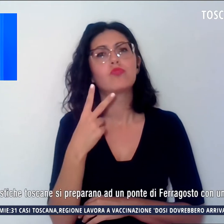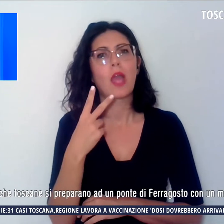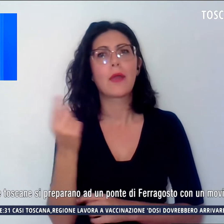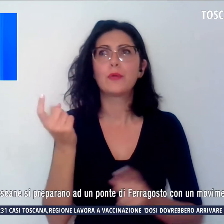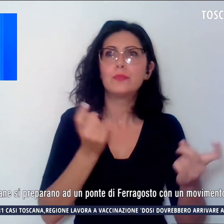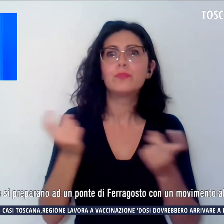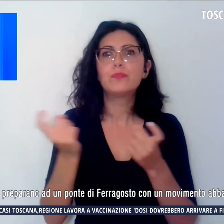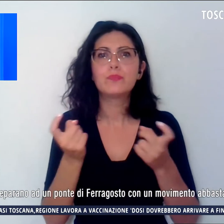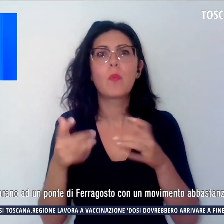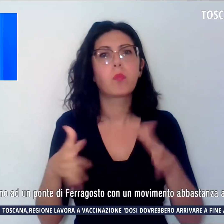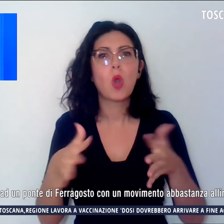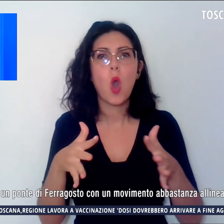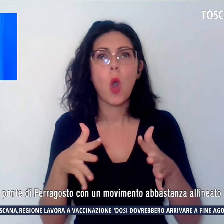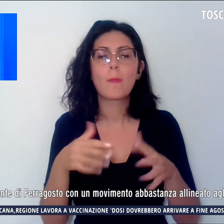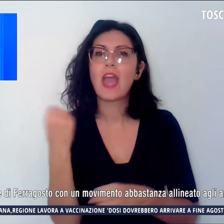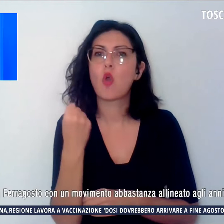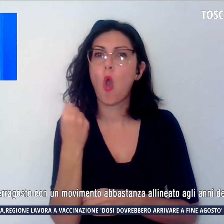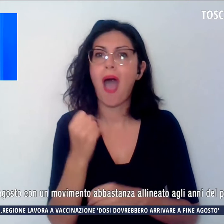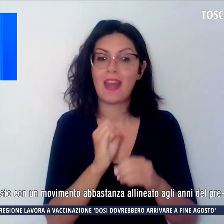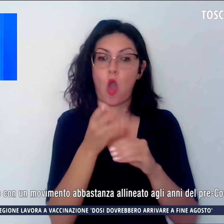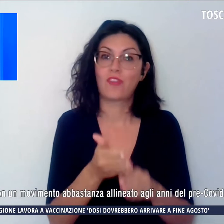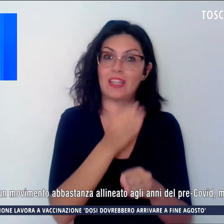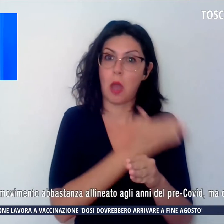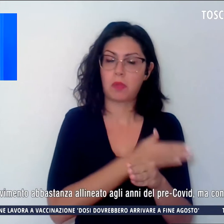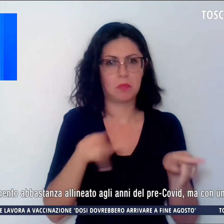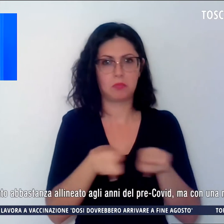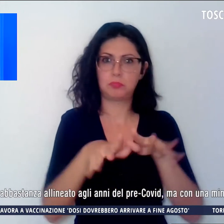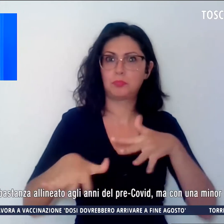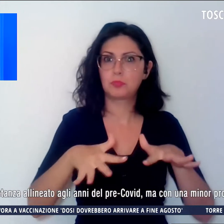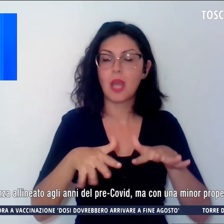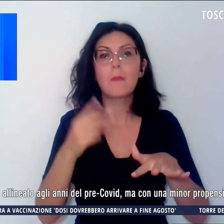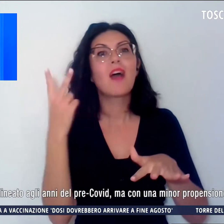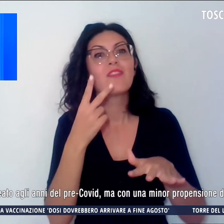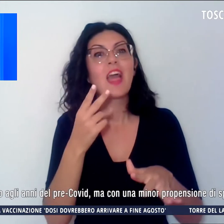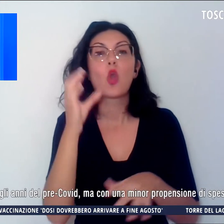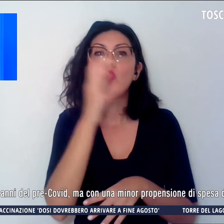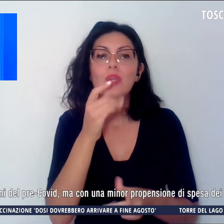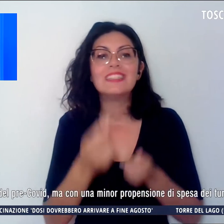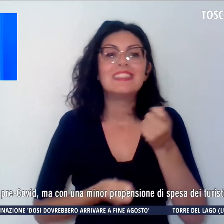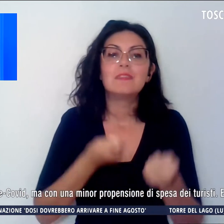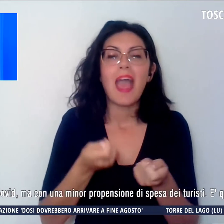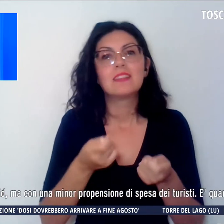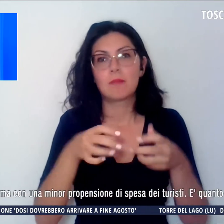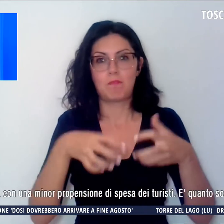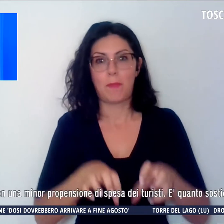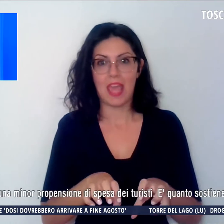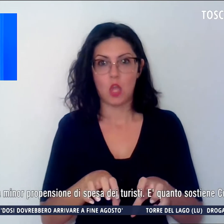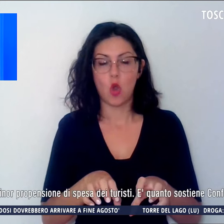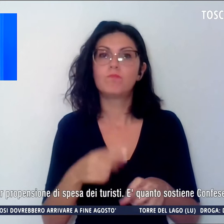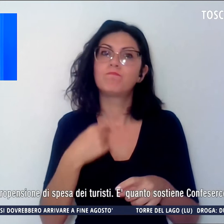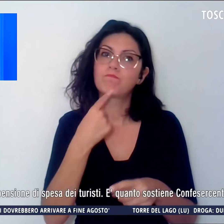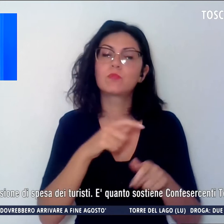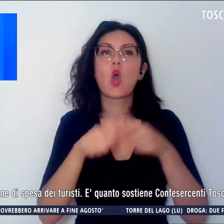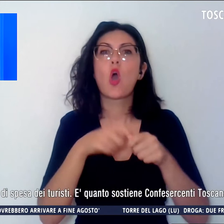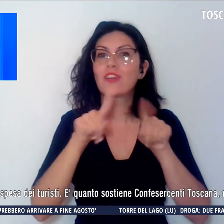anni del pre-Covid, ma con una minore propensione di spesa dei turisti. Lo sostiene Confesercenti